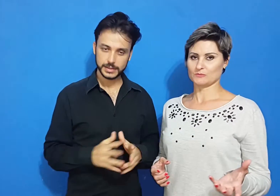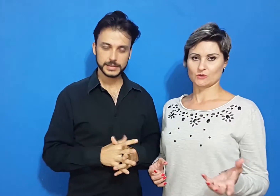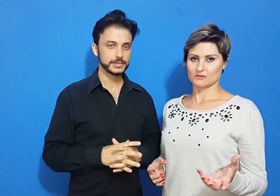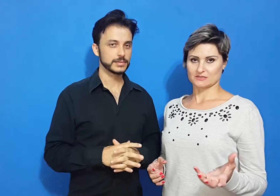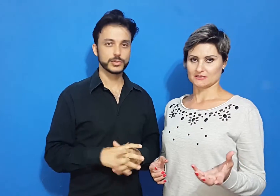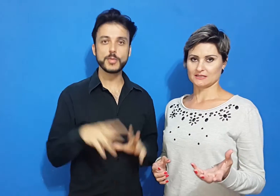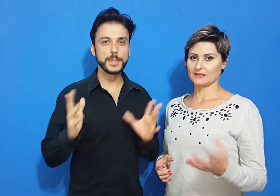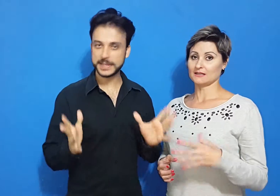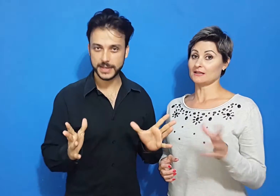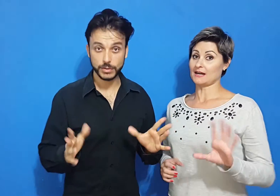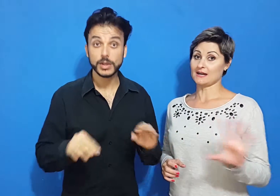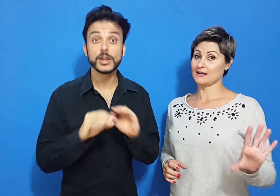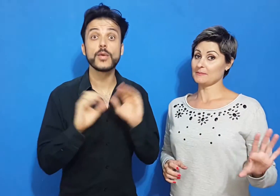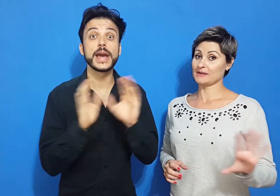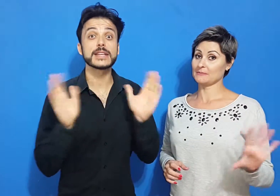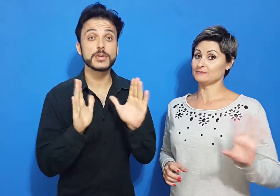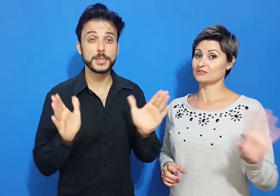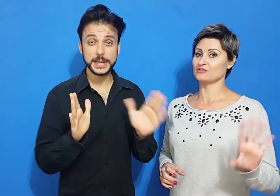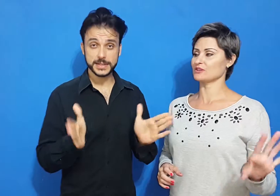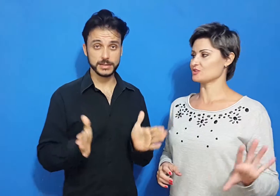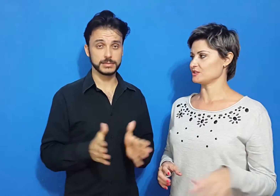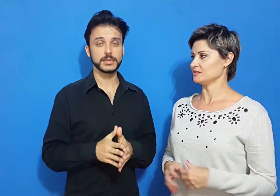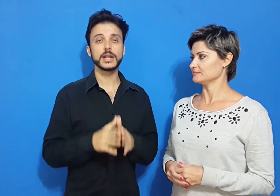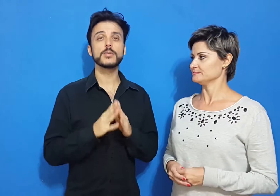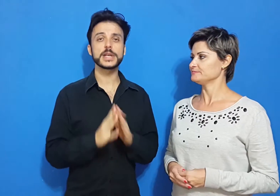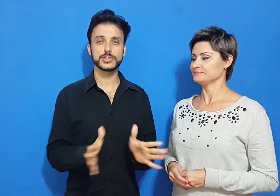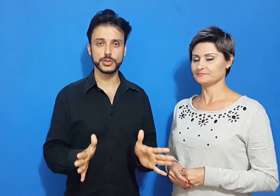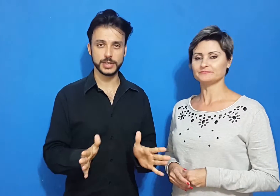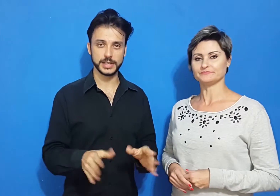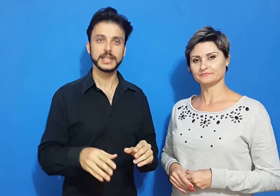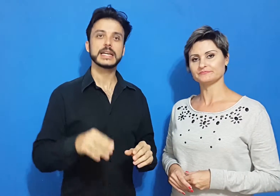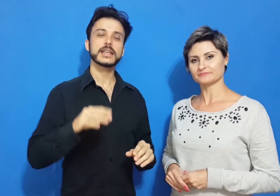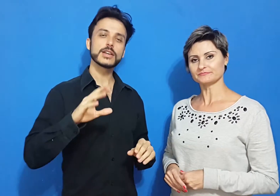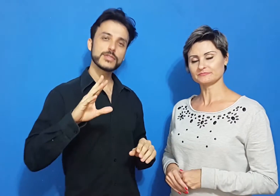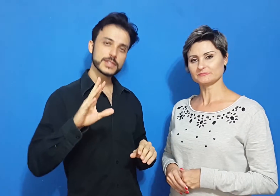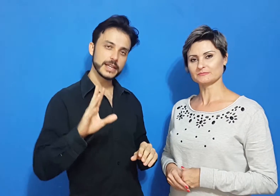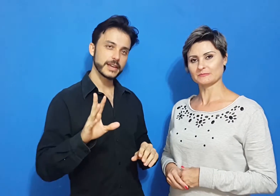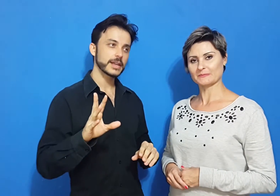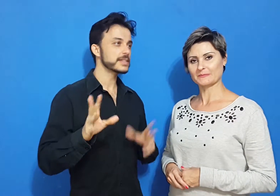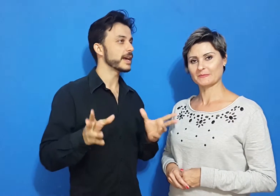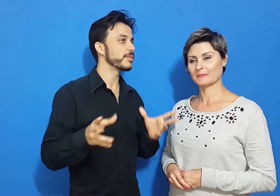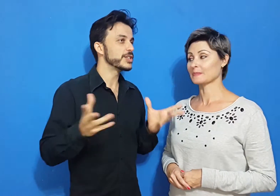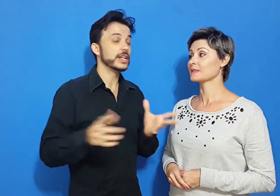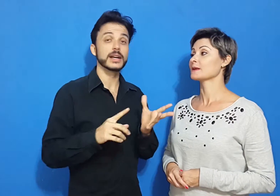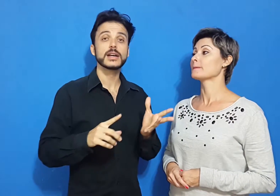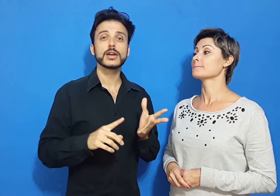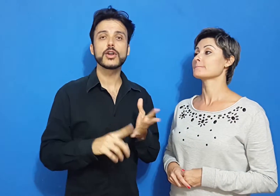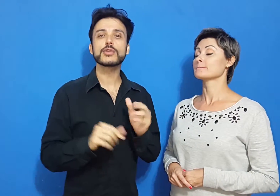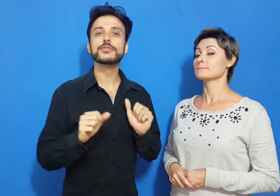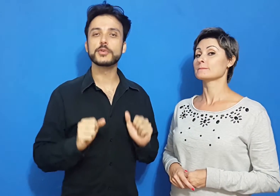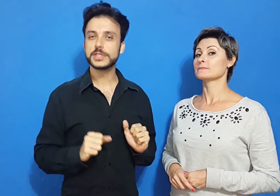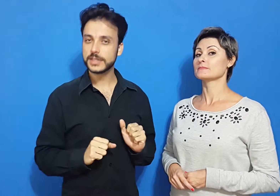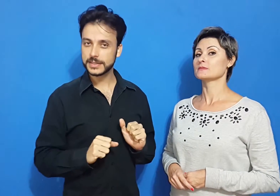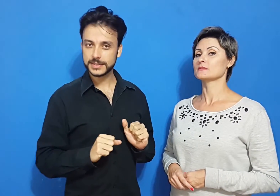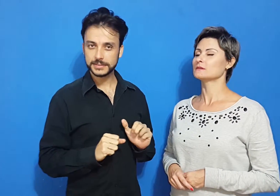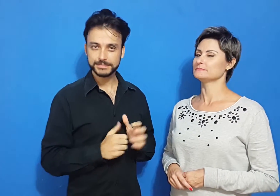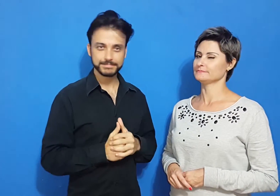alguma coisa. Sobre pressão. Vai, se divertir, Não pressione. Então, você, quem sabe, uma dica, coloca um filme de dança,